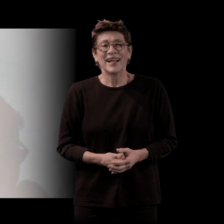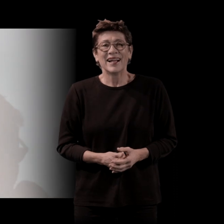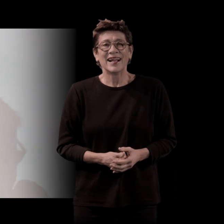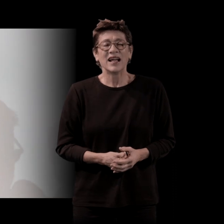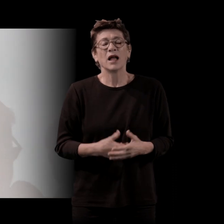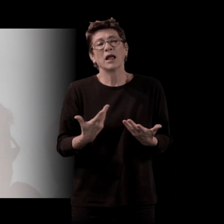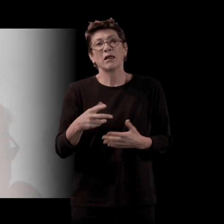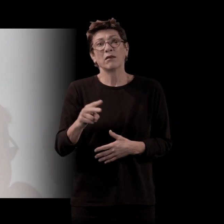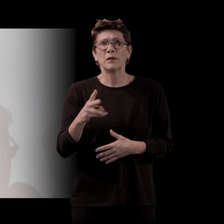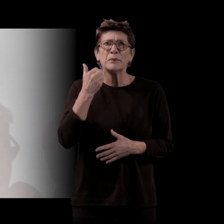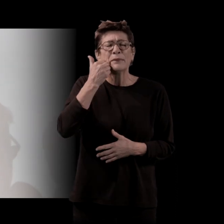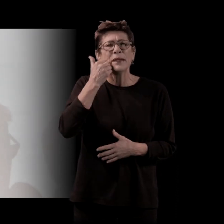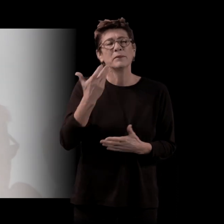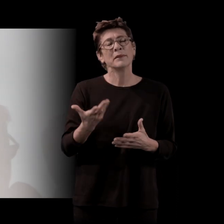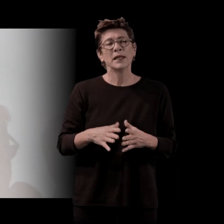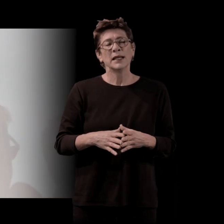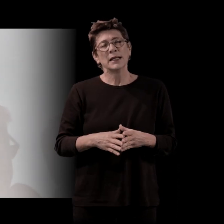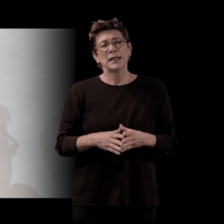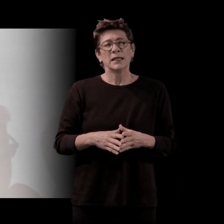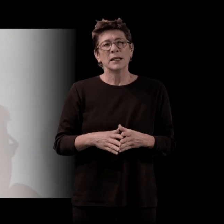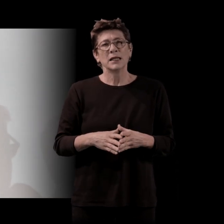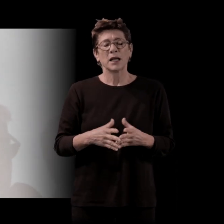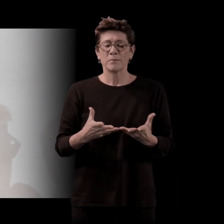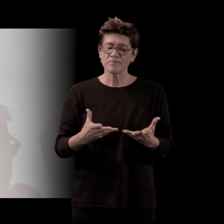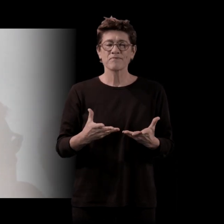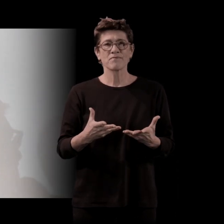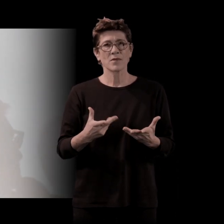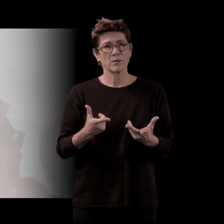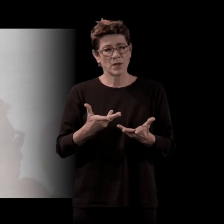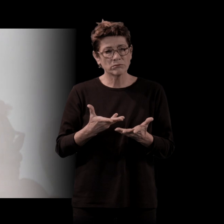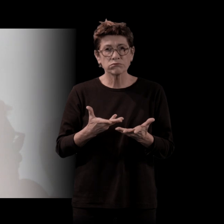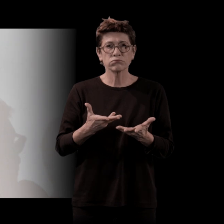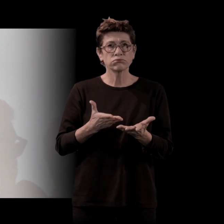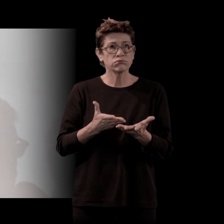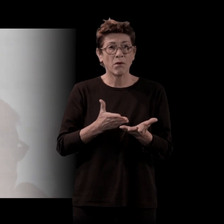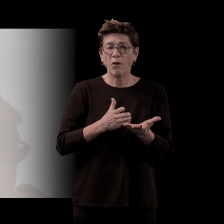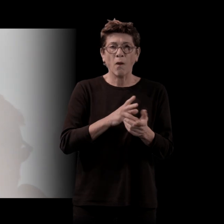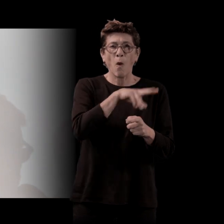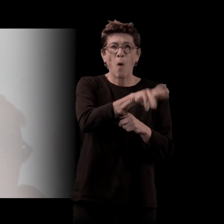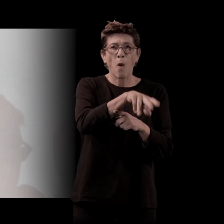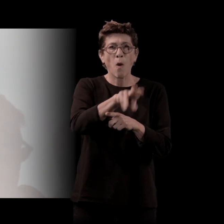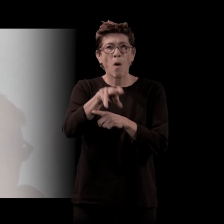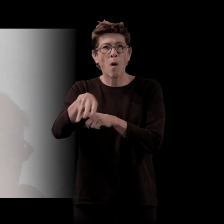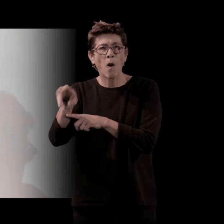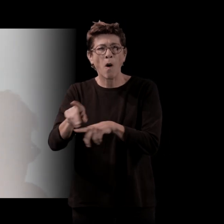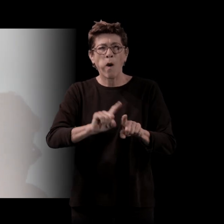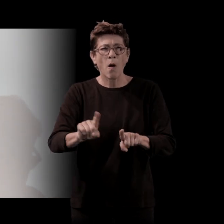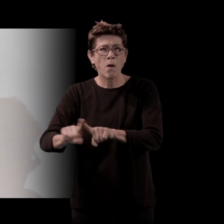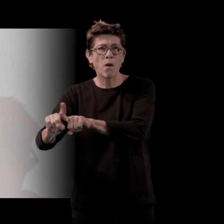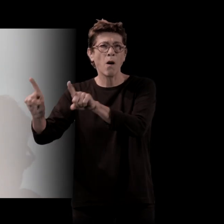ça m'a permis de traverser des tas de milieux professionnels différents, d'aller dans le cœur du réacteur, dans des toutes petites